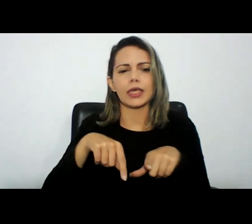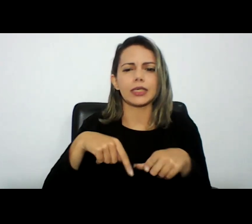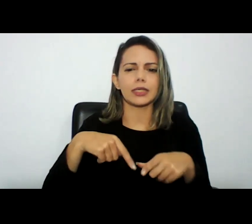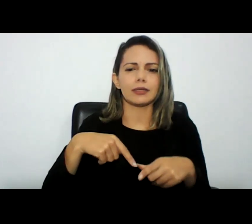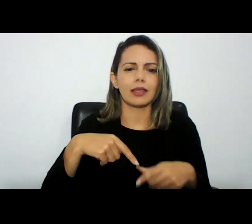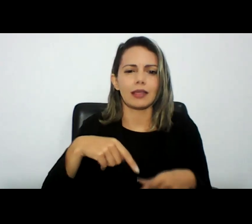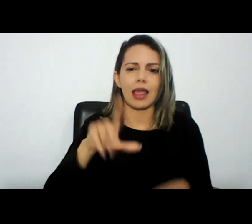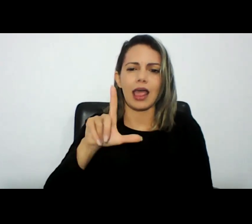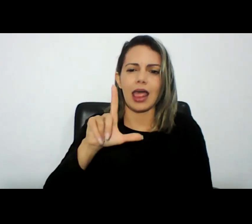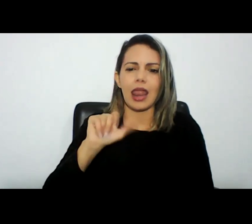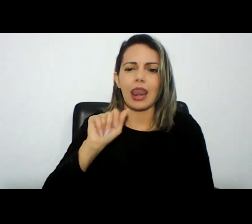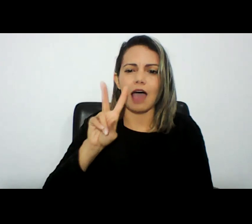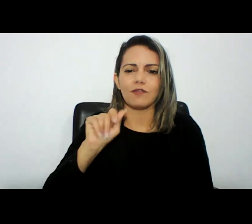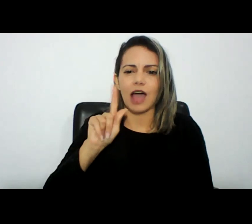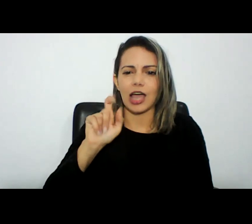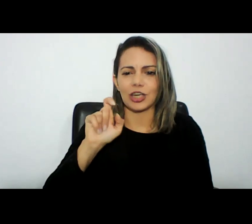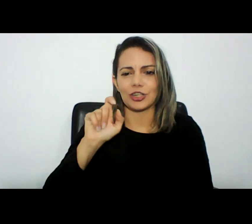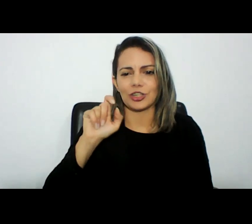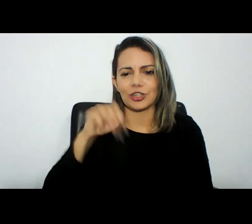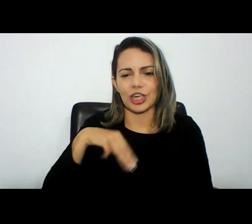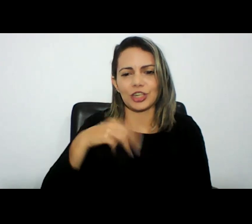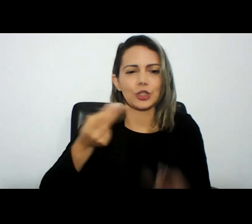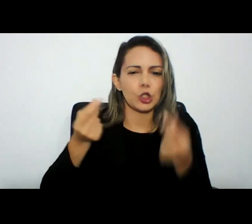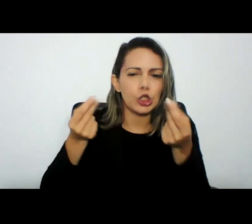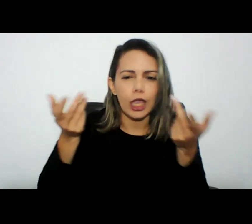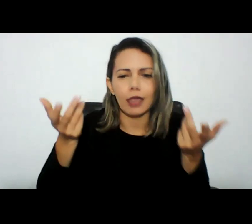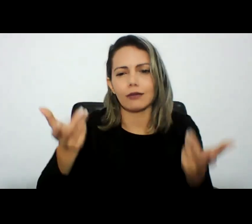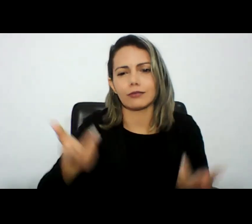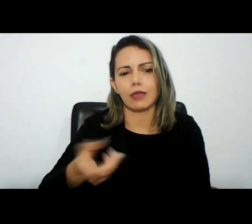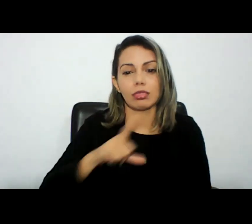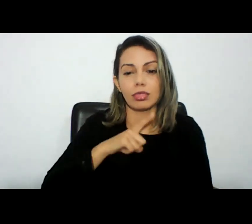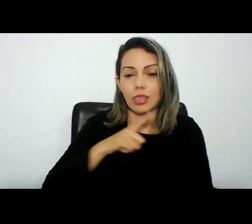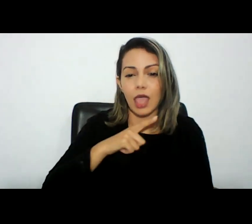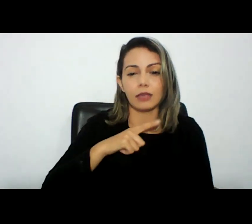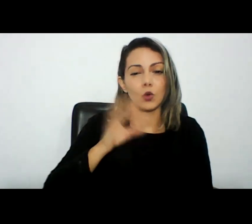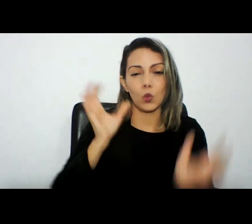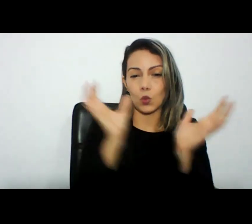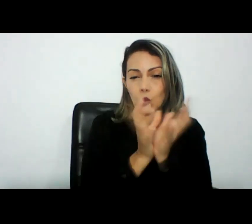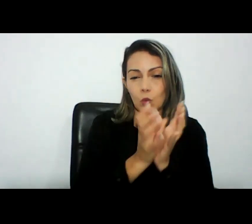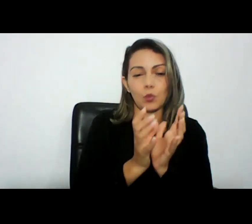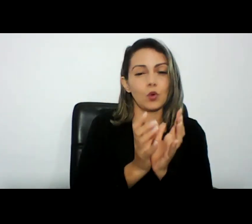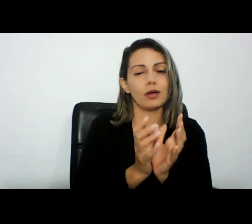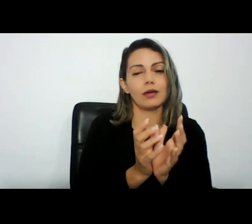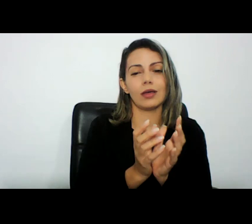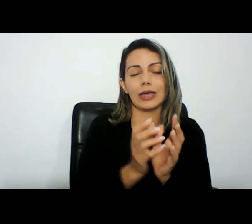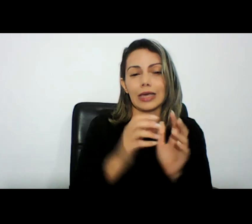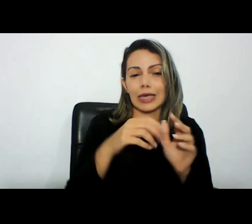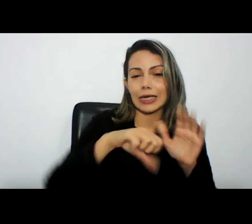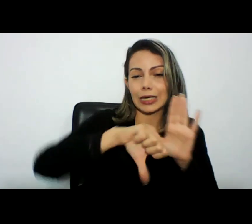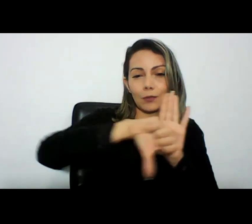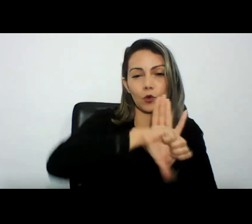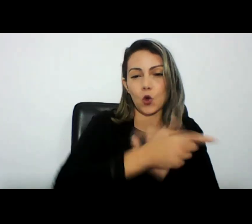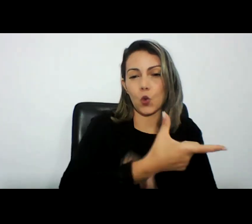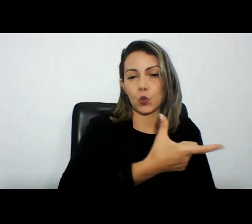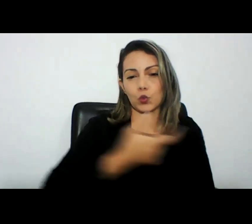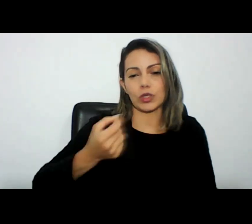condutas criminosas organizações criminosas a gente tem organização criminosa com 200 participantes e infelizmente o glamour